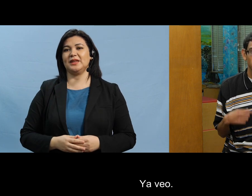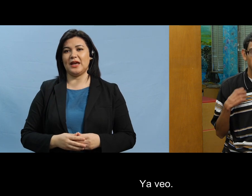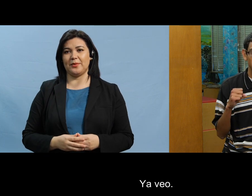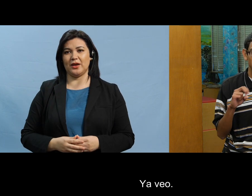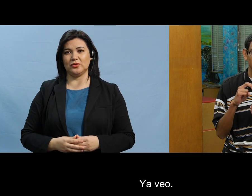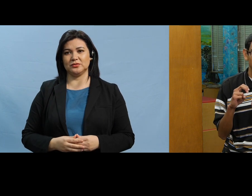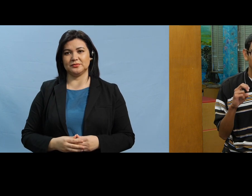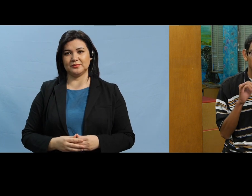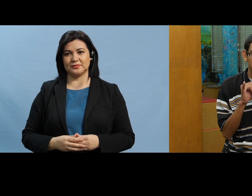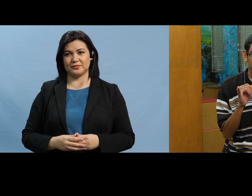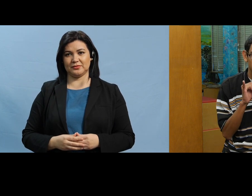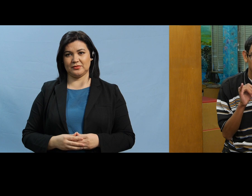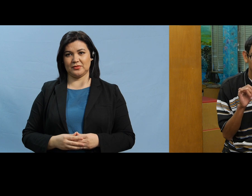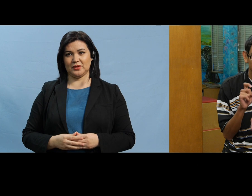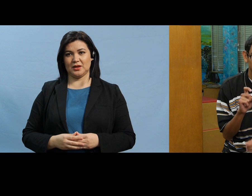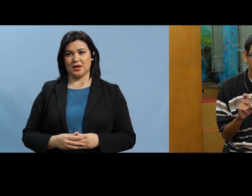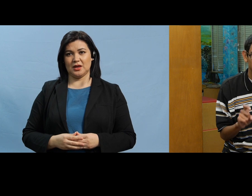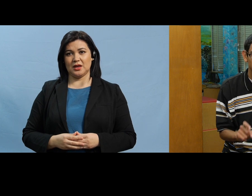ya veo